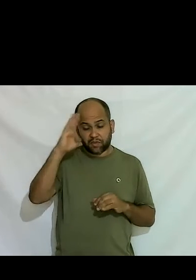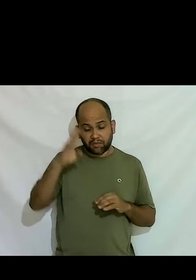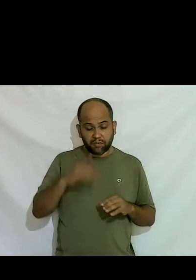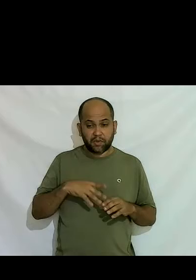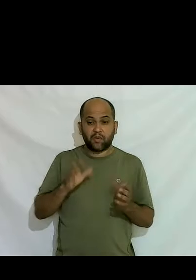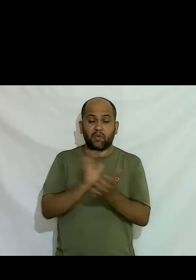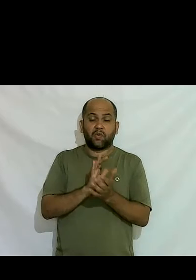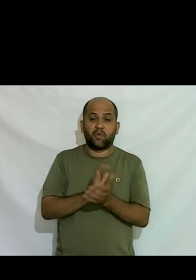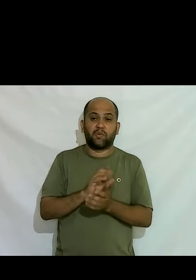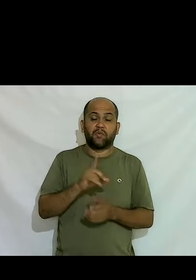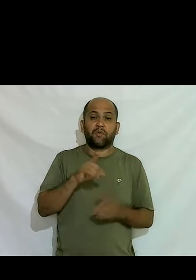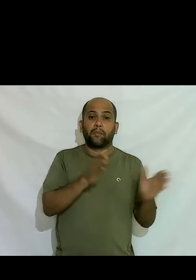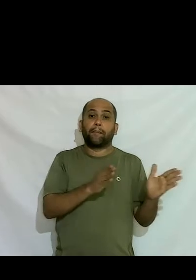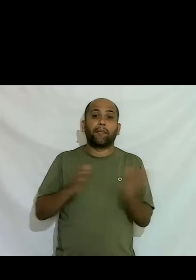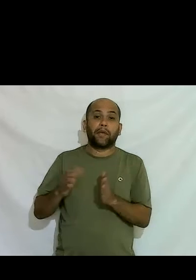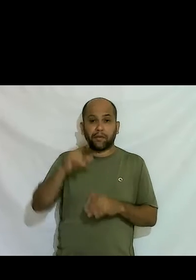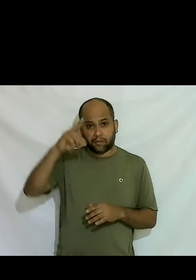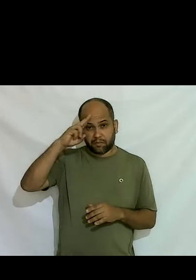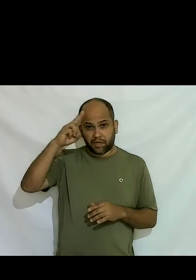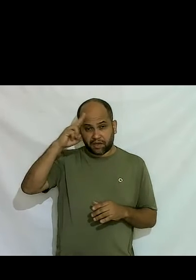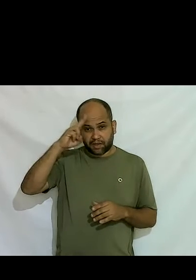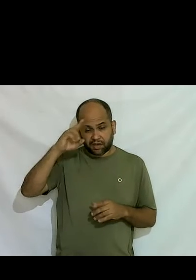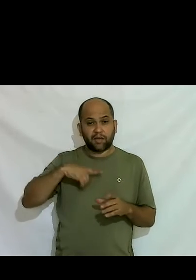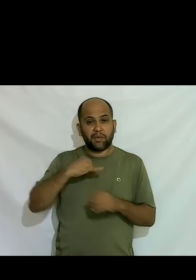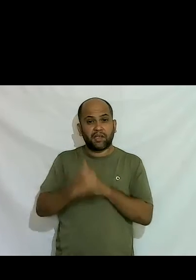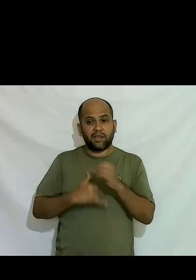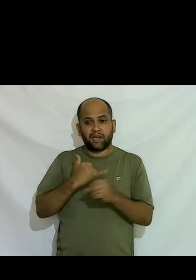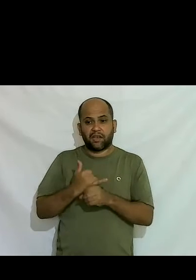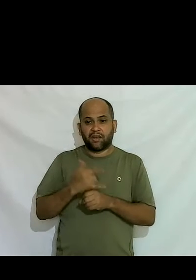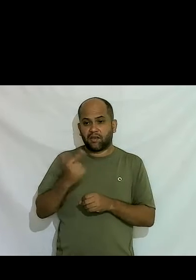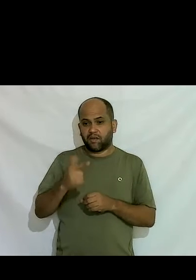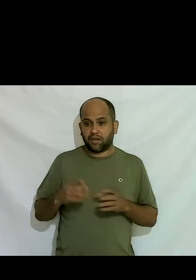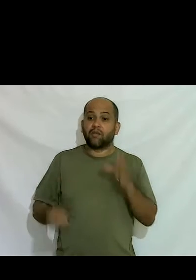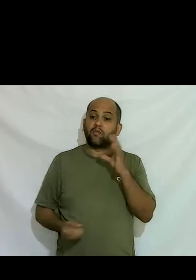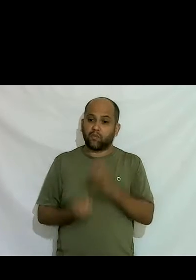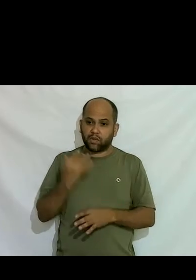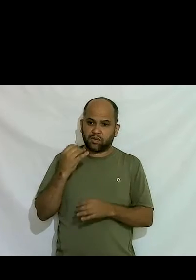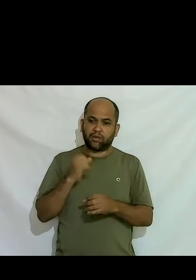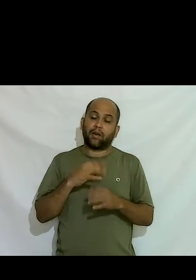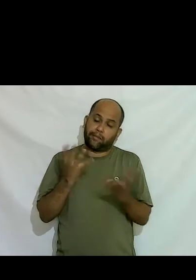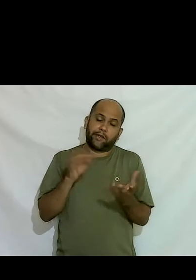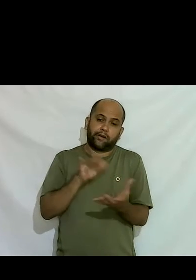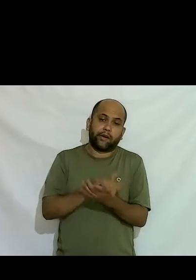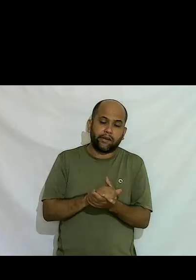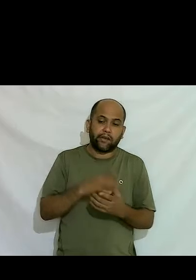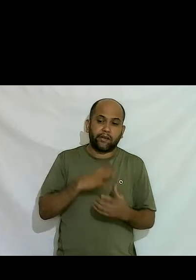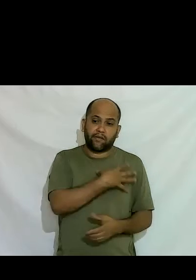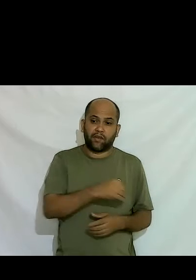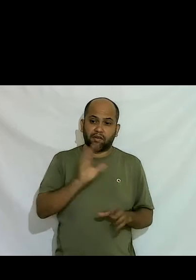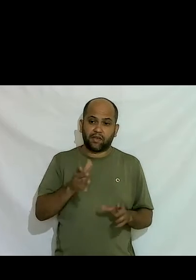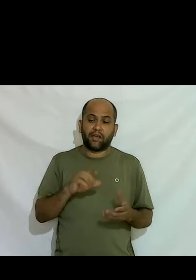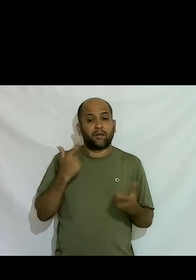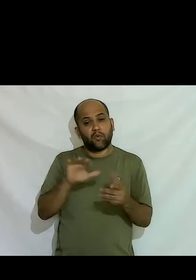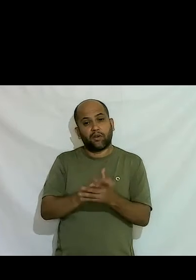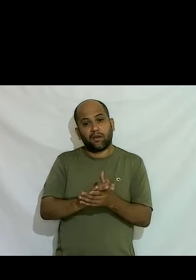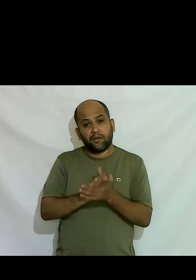mesmo depois ainda não tinha muito depois veio a internet aí quando veio a internet eu casei tive uma filha e me divorciei logo em